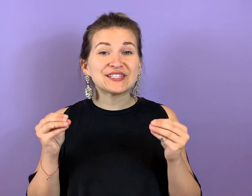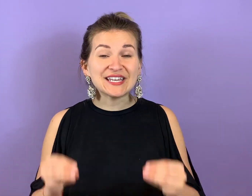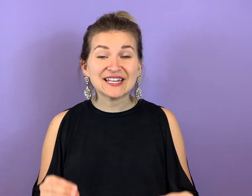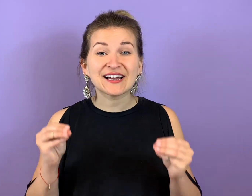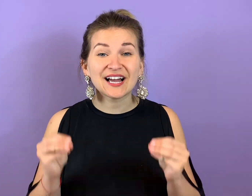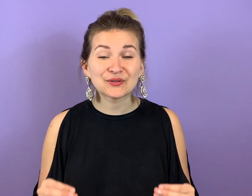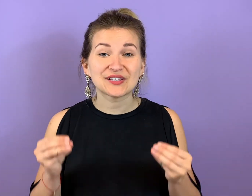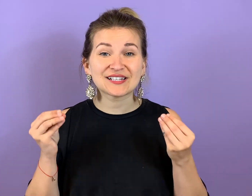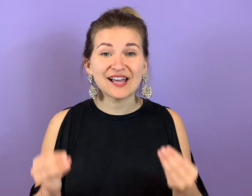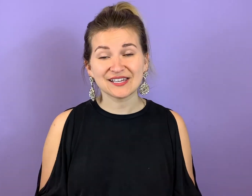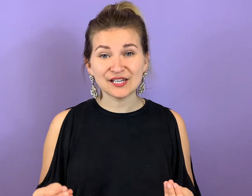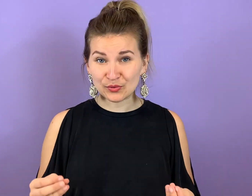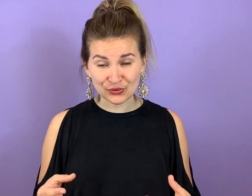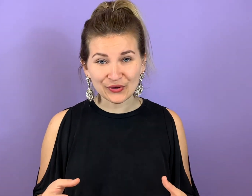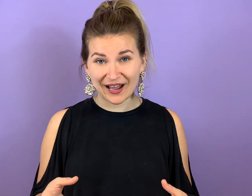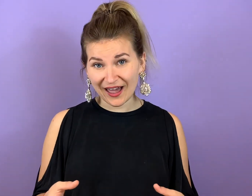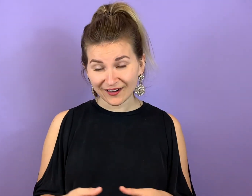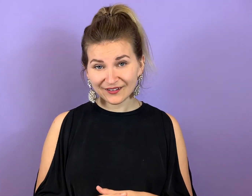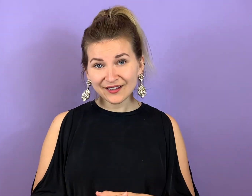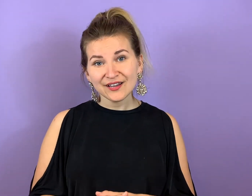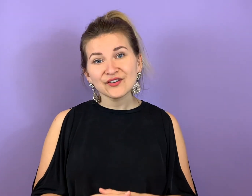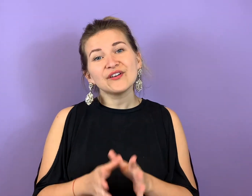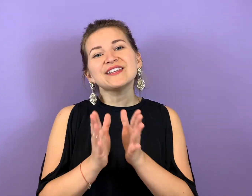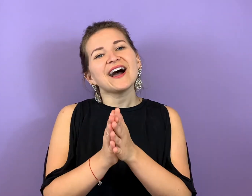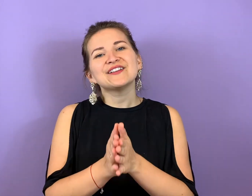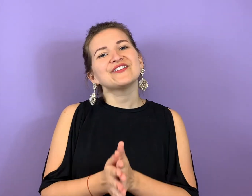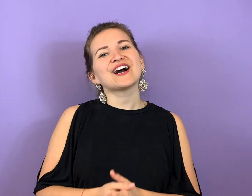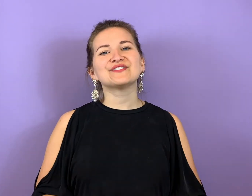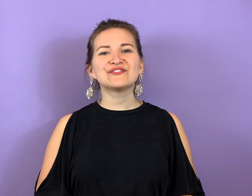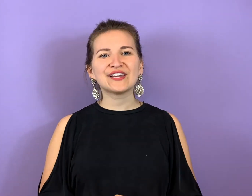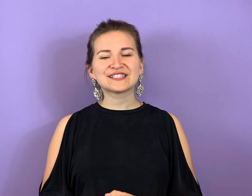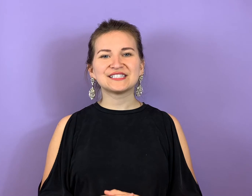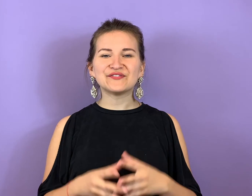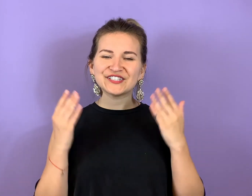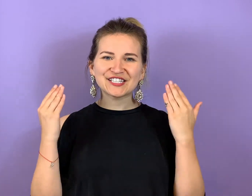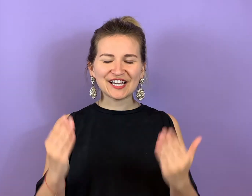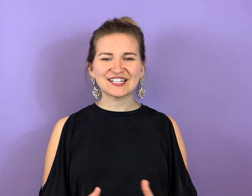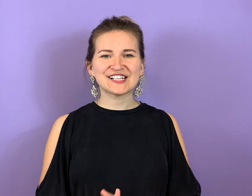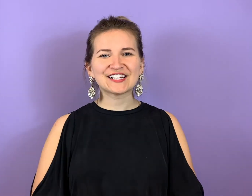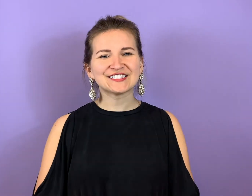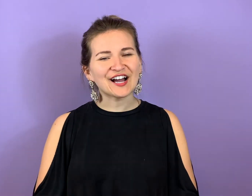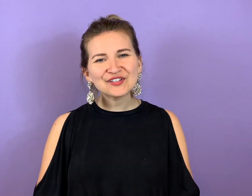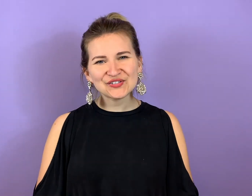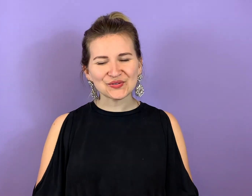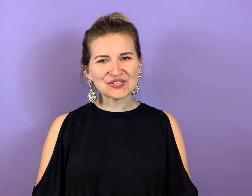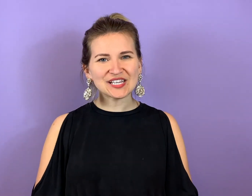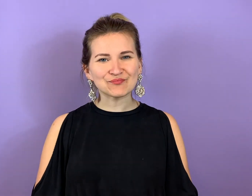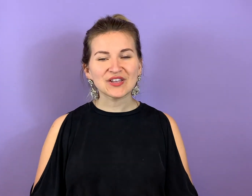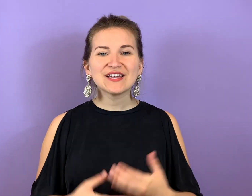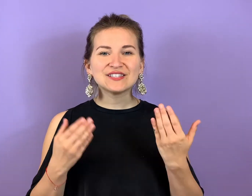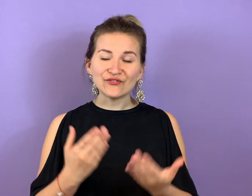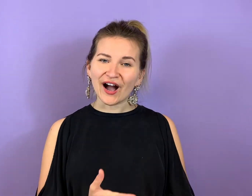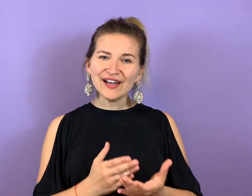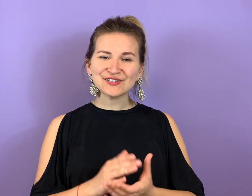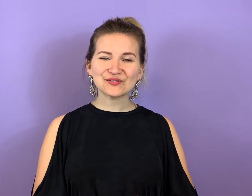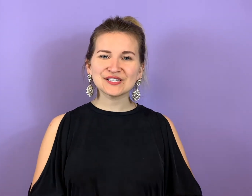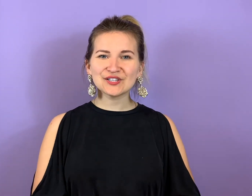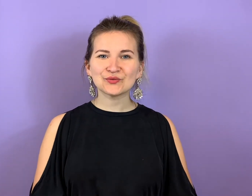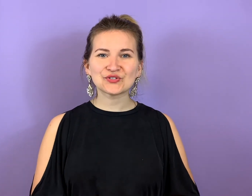jeder kann auch das gleiche Liebesglück erlangen, wenn er einfach anfängt, die Wichtigkeit seiner Gedanken zu sehen, die Wahrheit zu sehen und zu